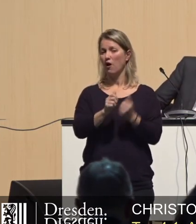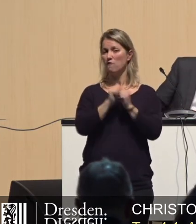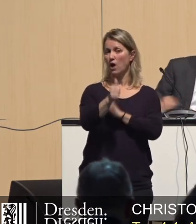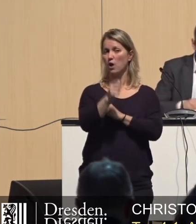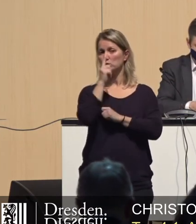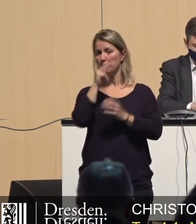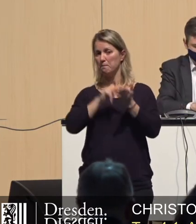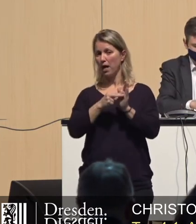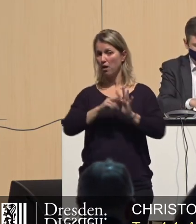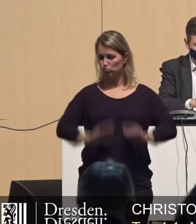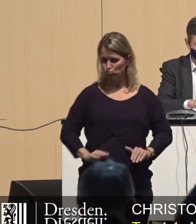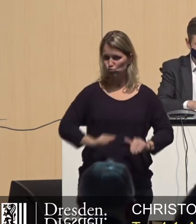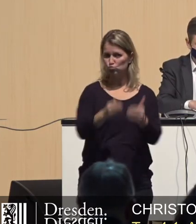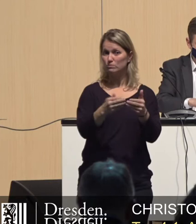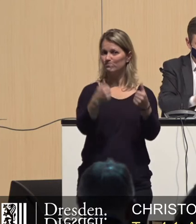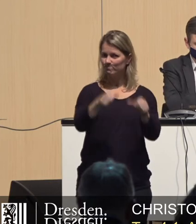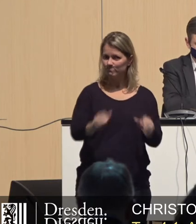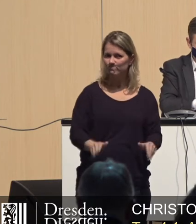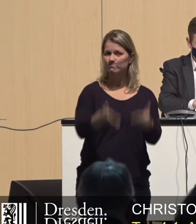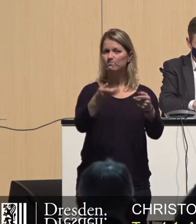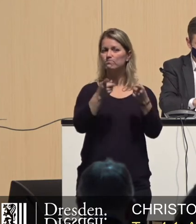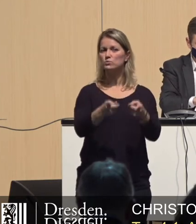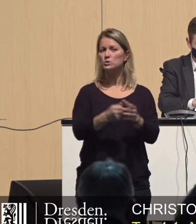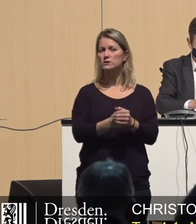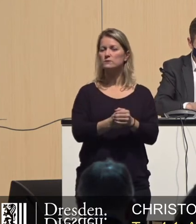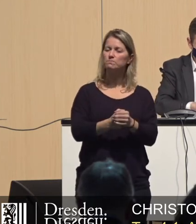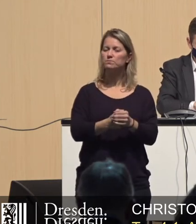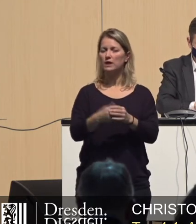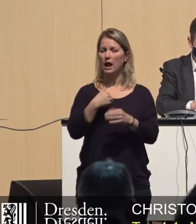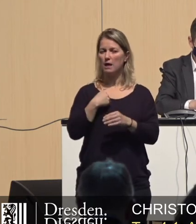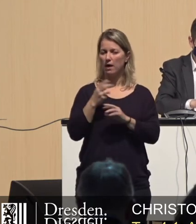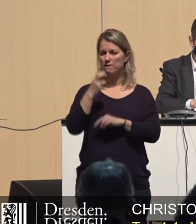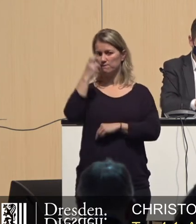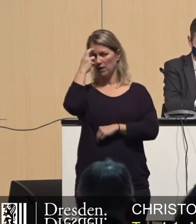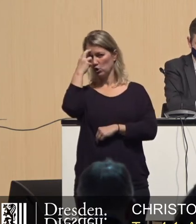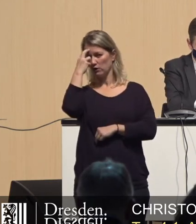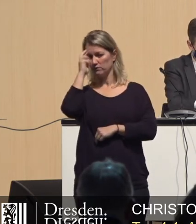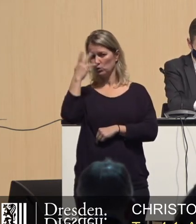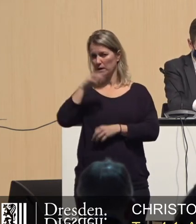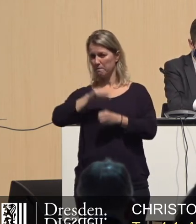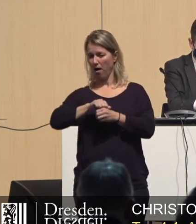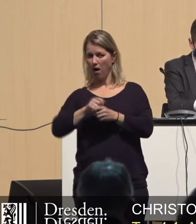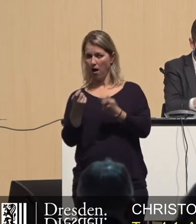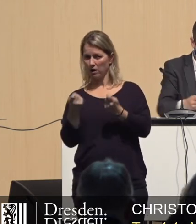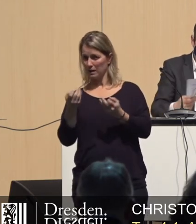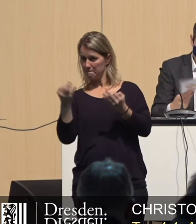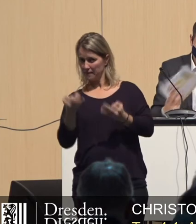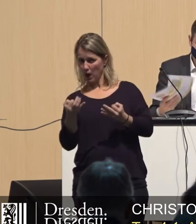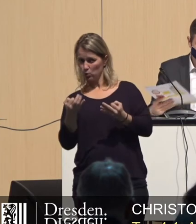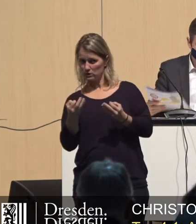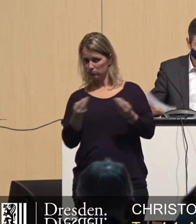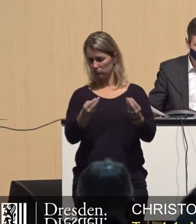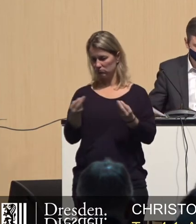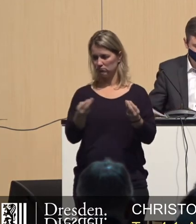begegnen, sondern mit Vernunft und mit Markt. Und wir denken,